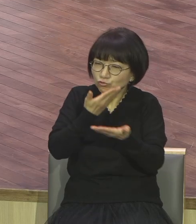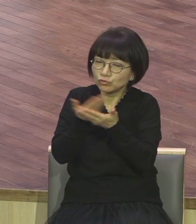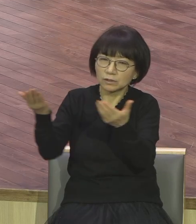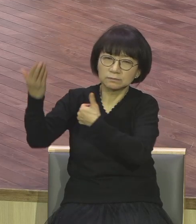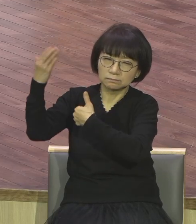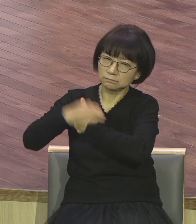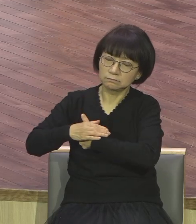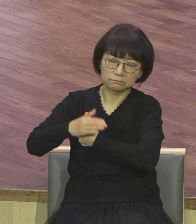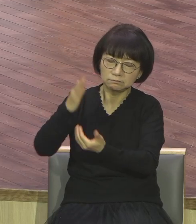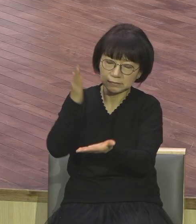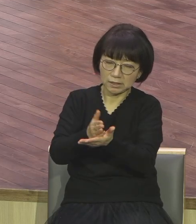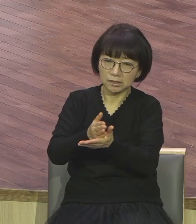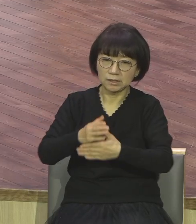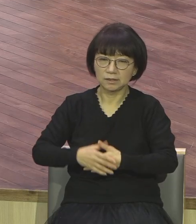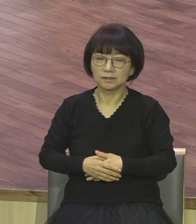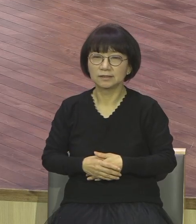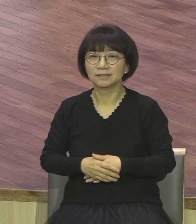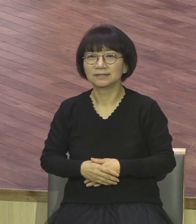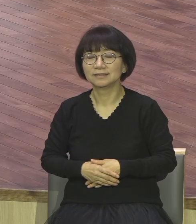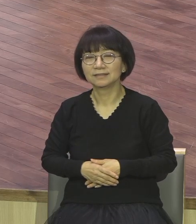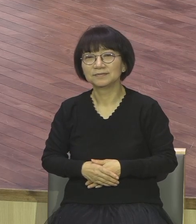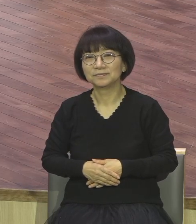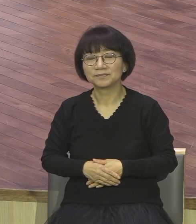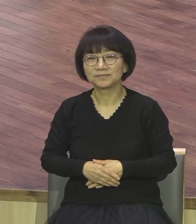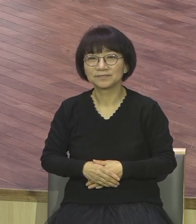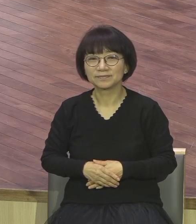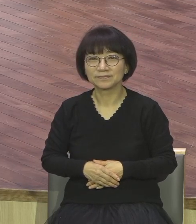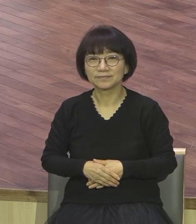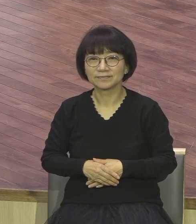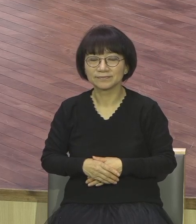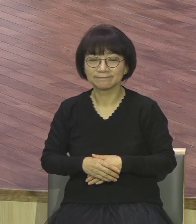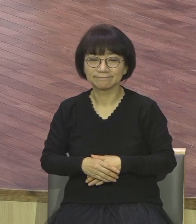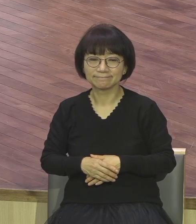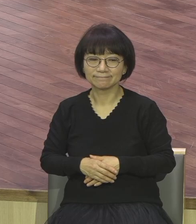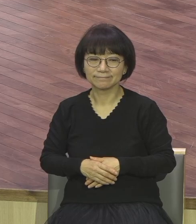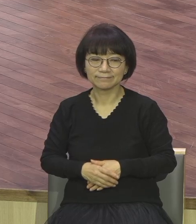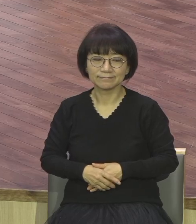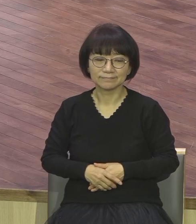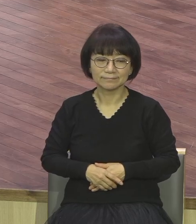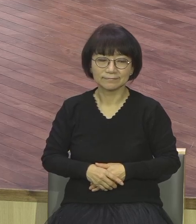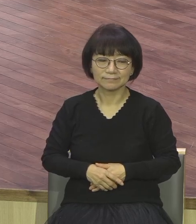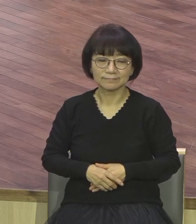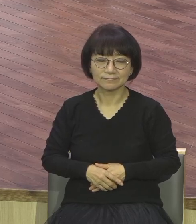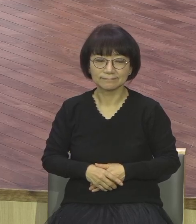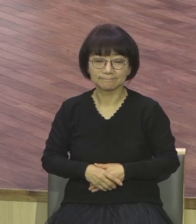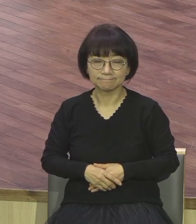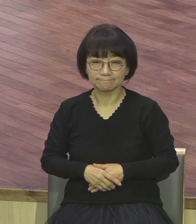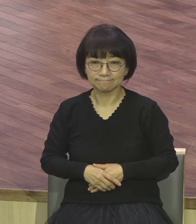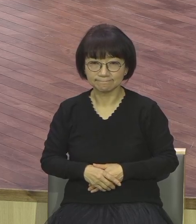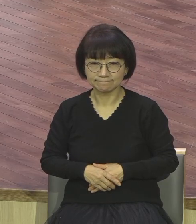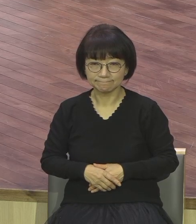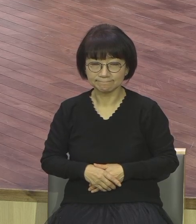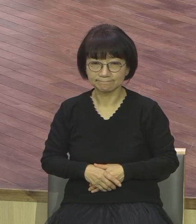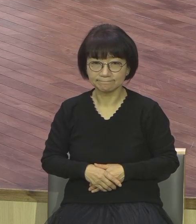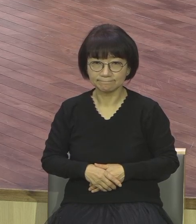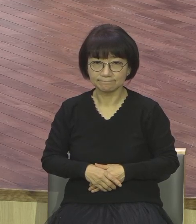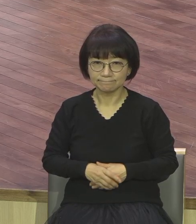자기 중심이니까 자기 이름 때문에 자기 자존심 때문에 하는 거니까 다 무너지지요 사단이